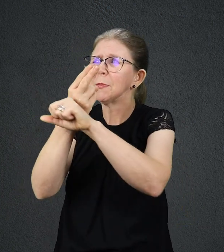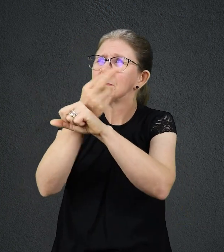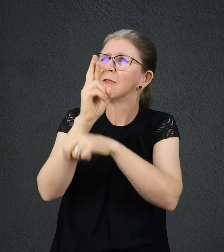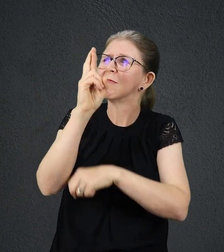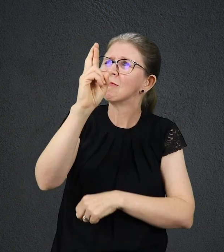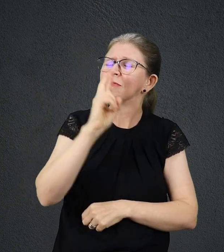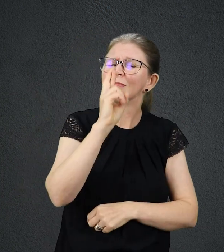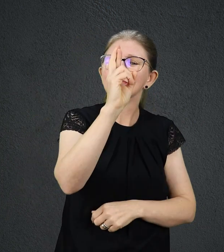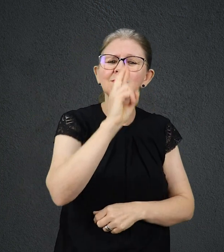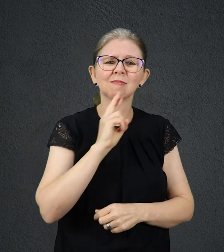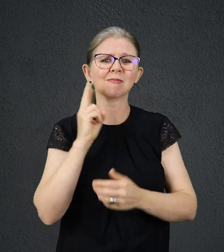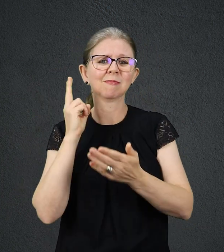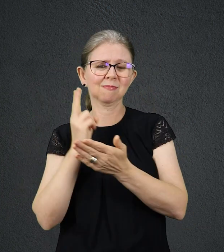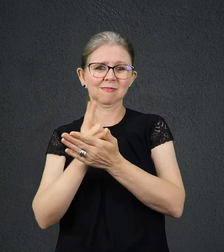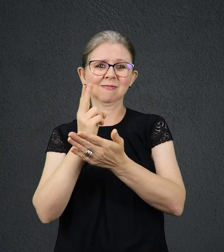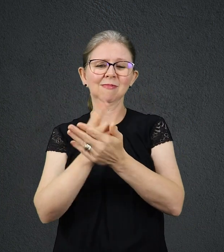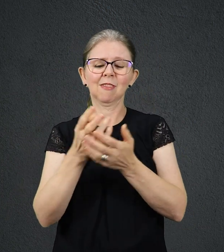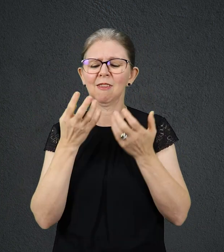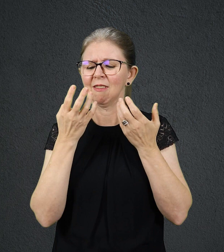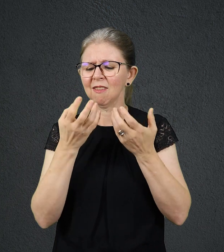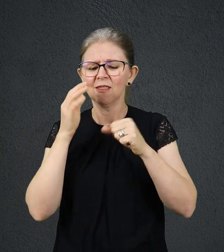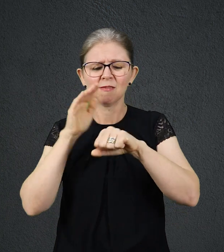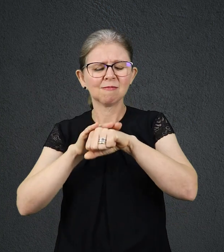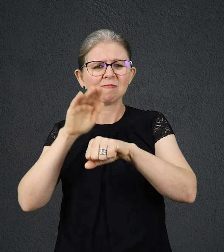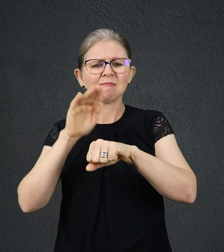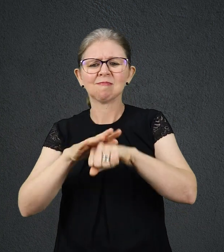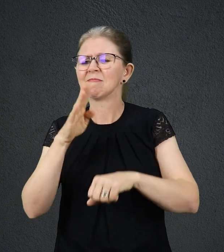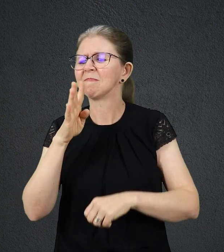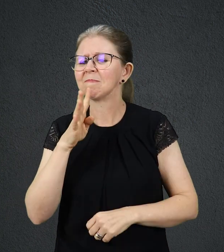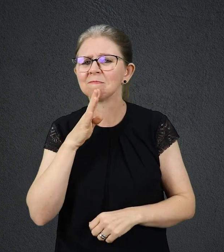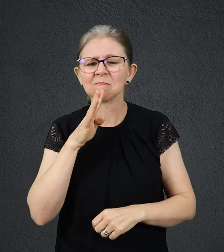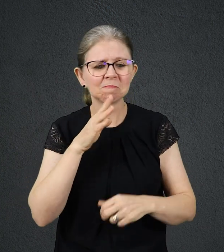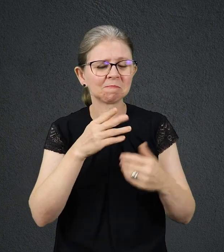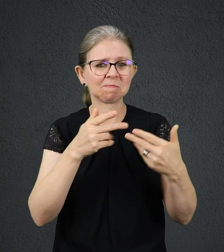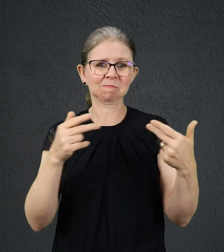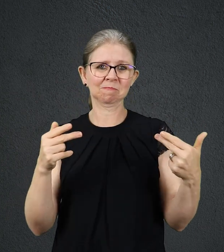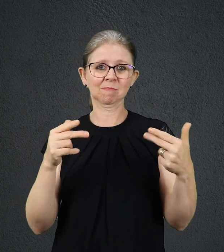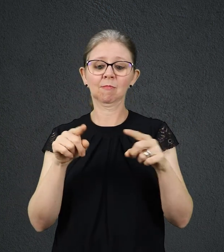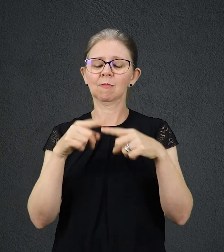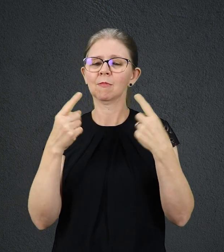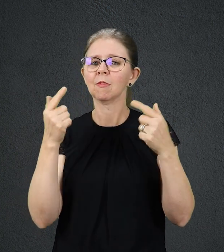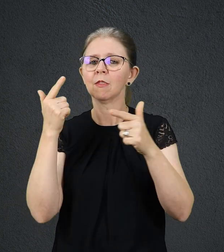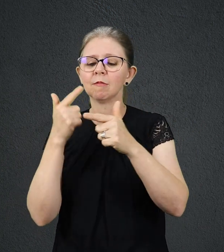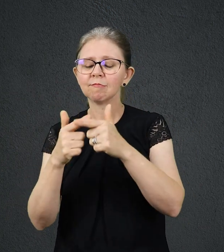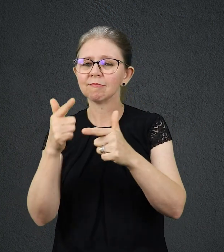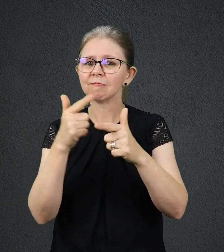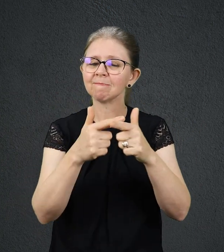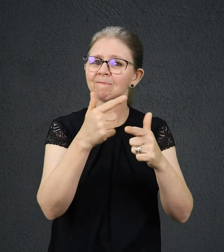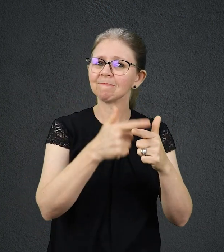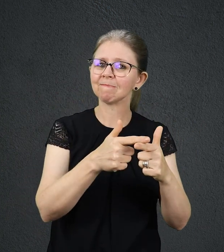sempre querendo saber mais, querendo conhecer as coisas. O problema é que, muitas vezes, essa procura